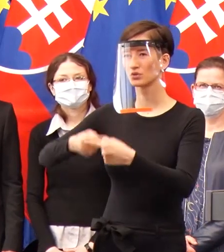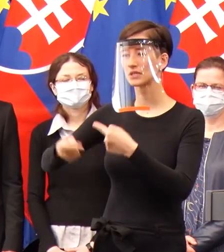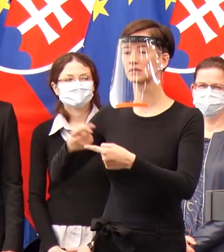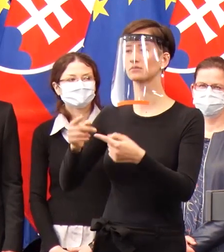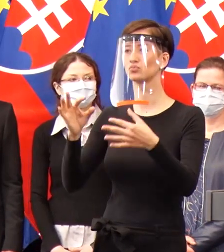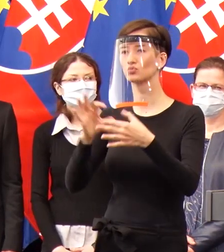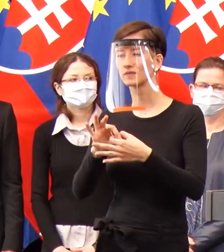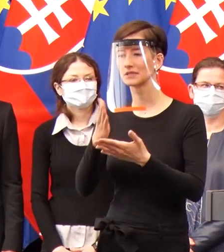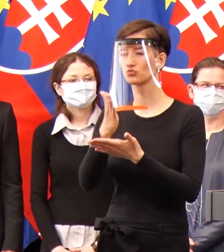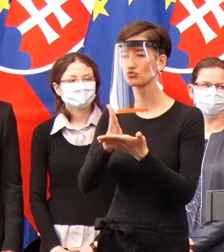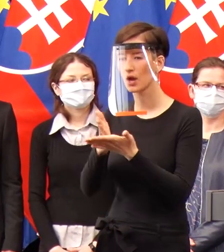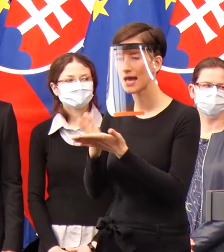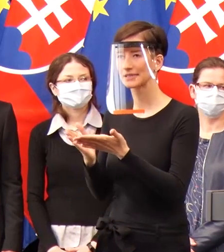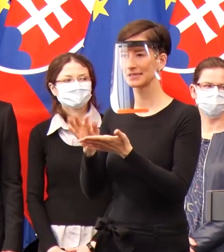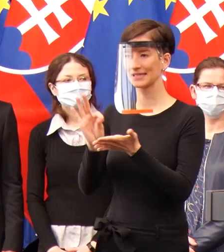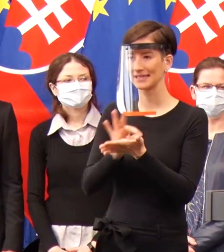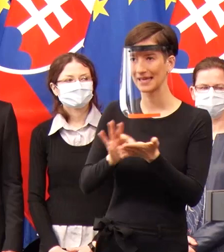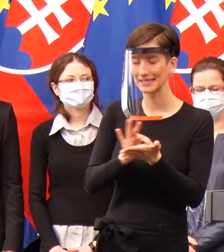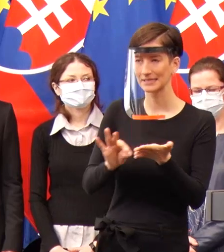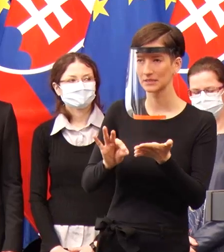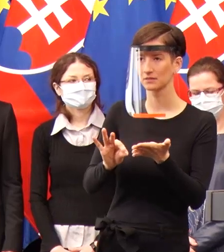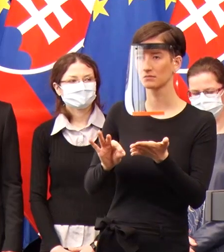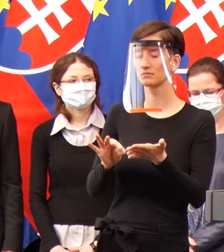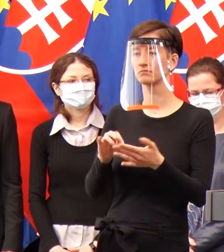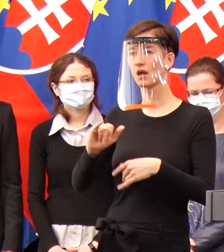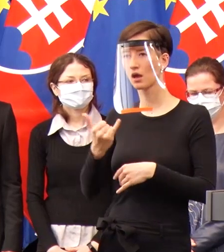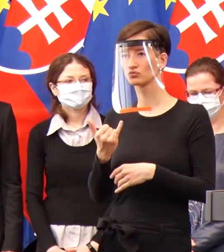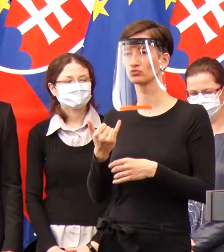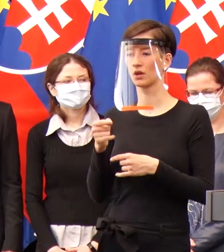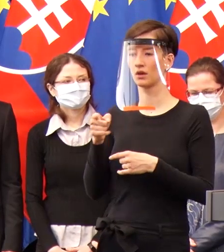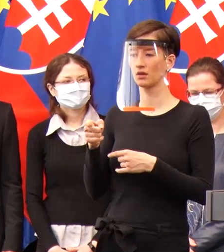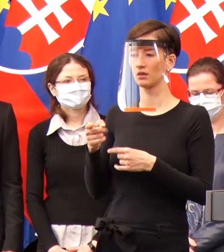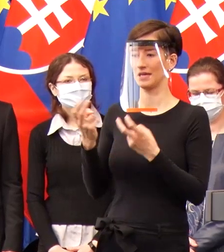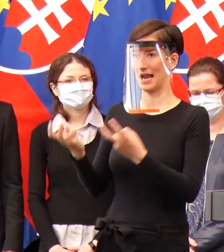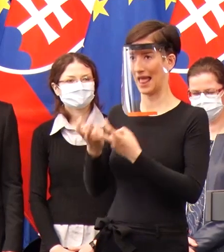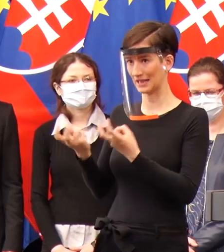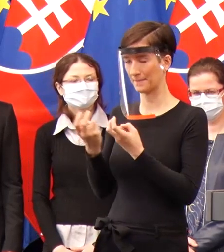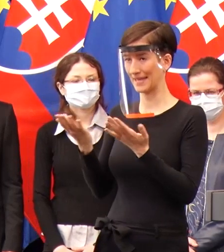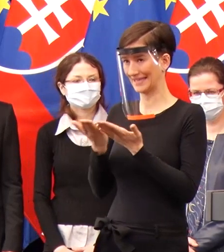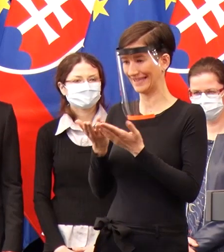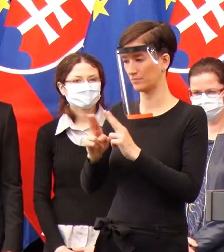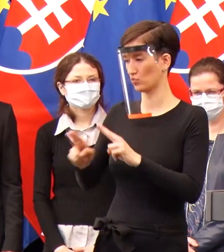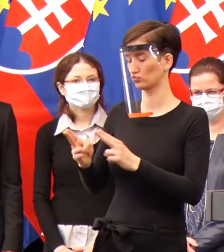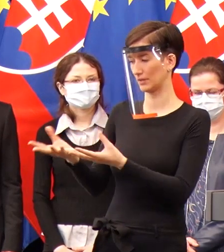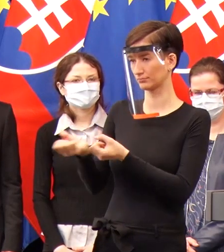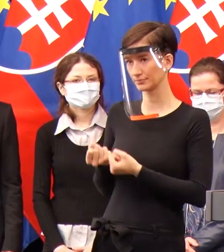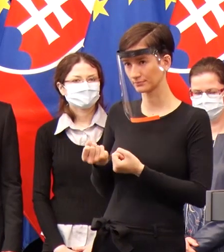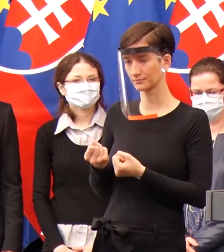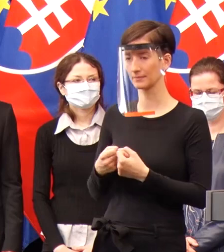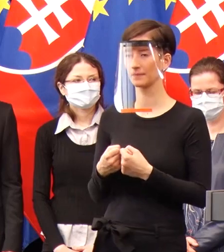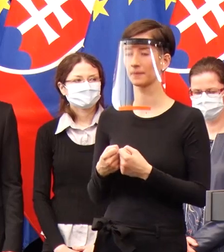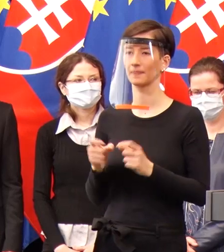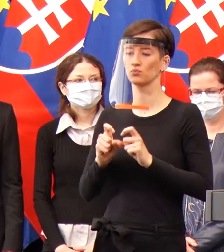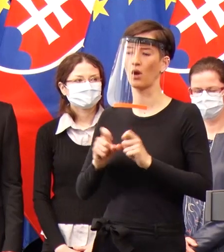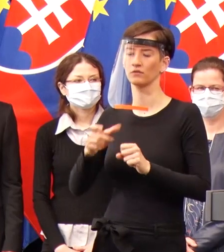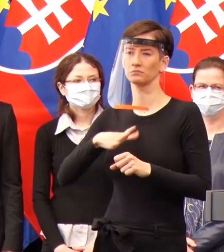nikto sa nemôže spoláhnuť na jeden zdroj. Takže určite beží aj táto linka, aby v podstate sme